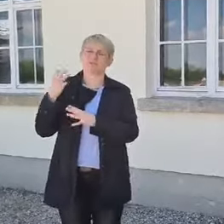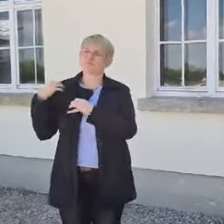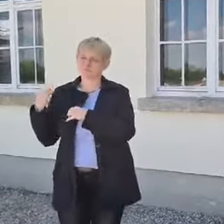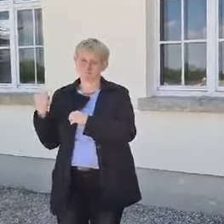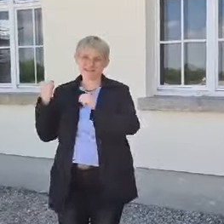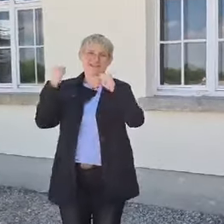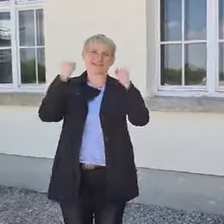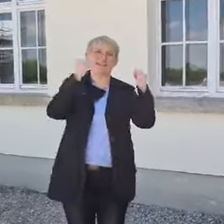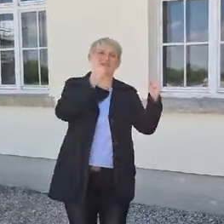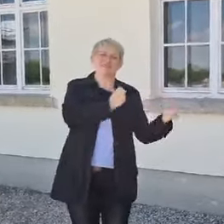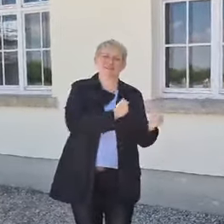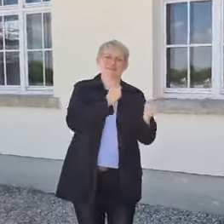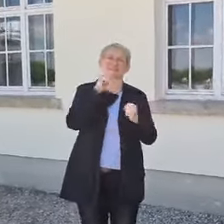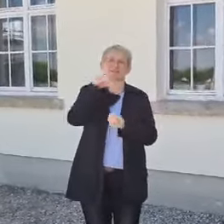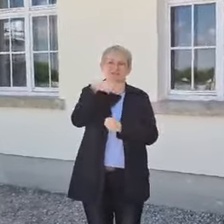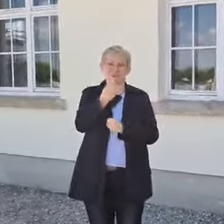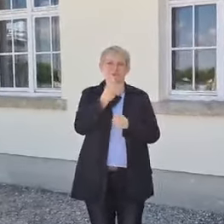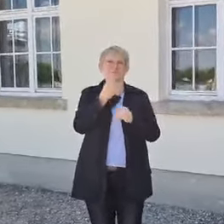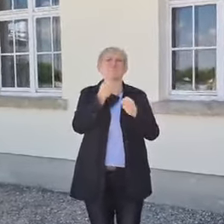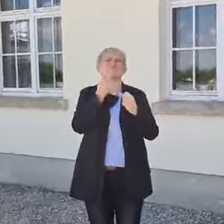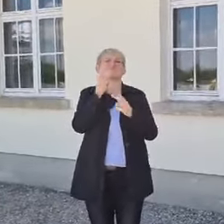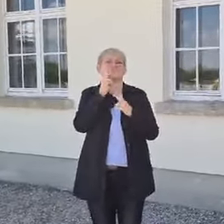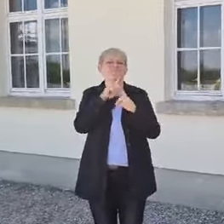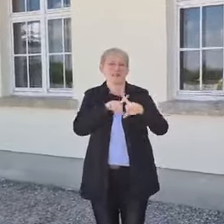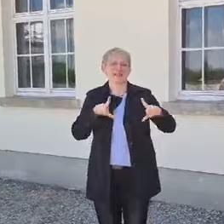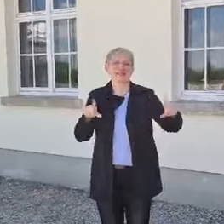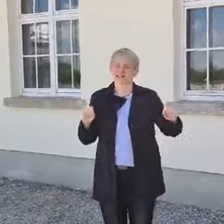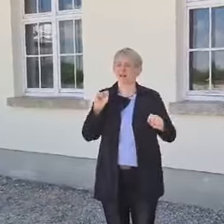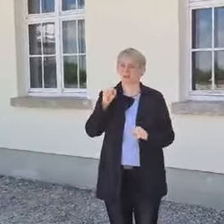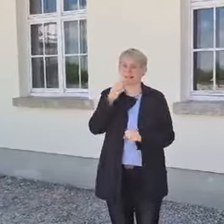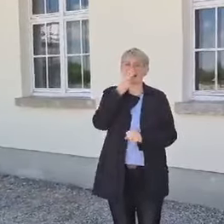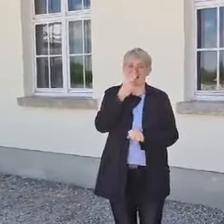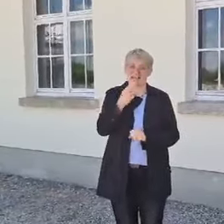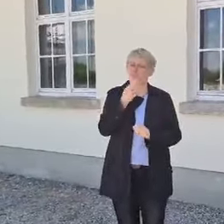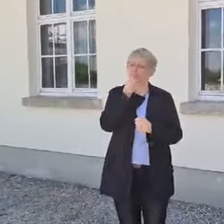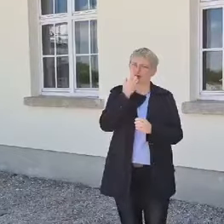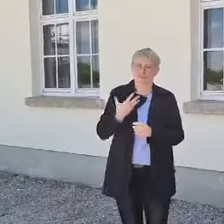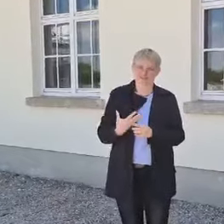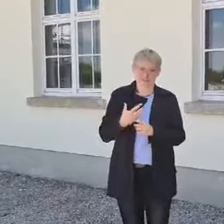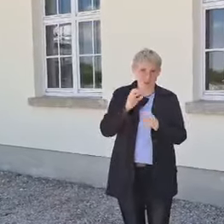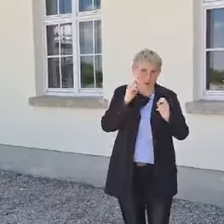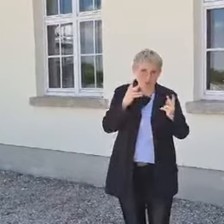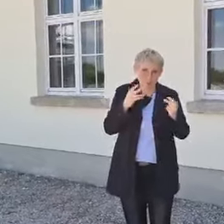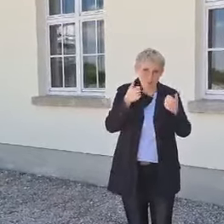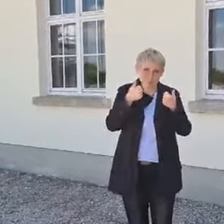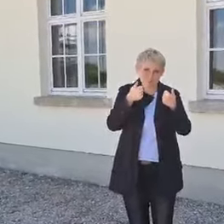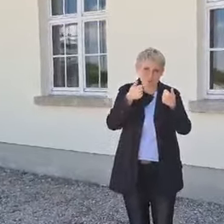gefühlt, zum Bild, was ich jetzt zeige. Da sieht man das nämlich wunderbar, wenn es in Ordnung ist. Gut.